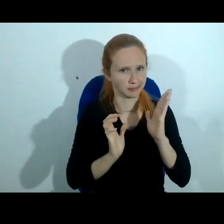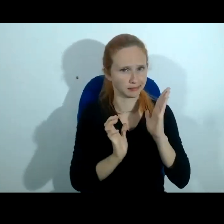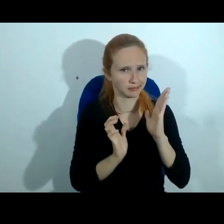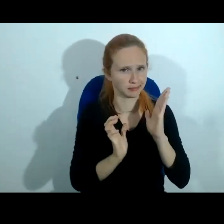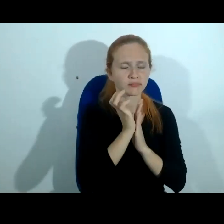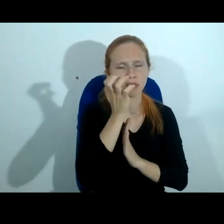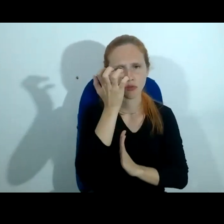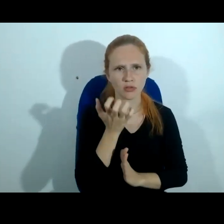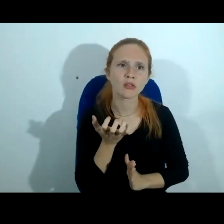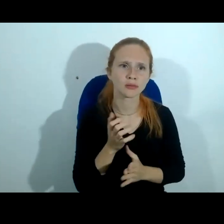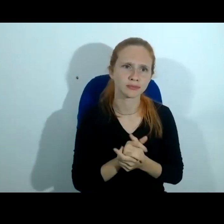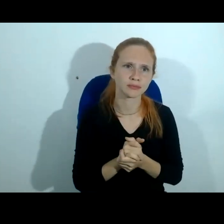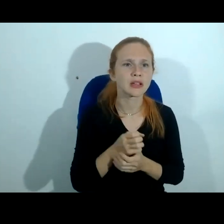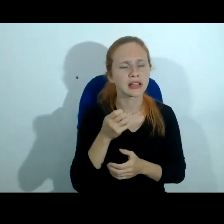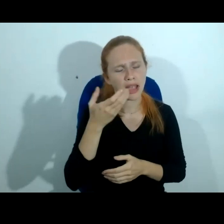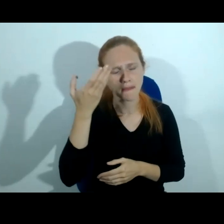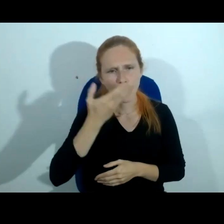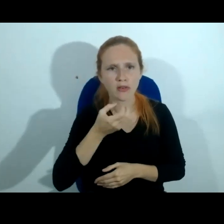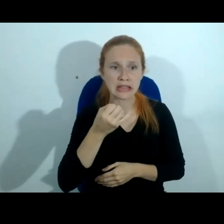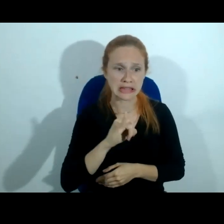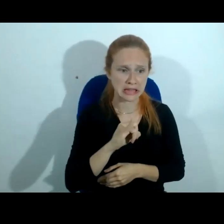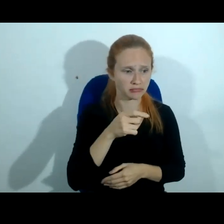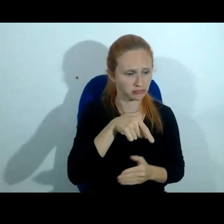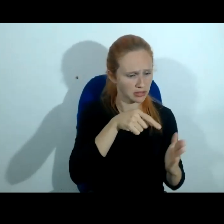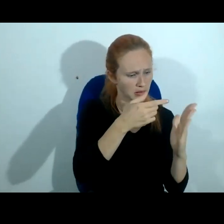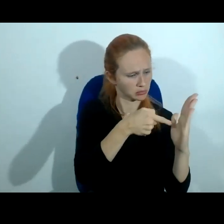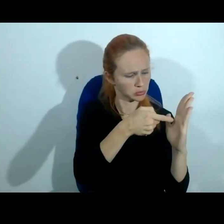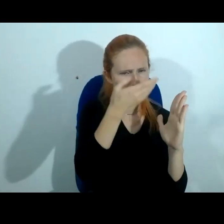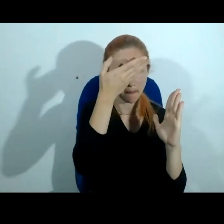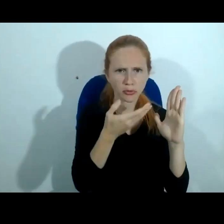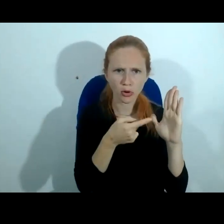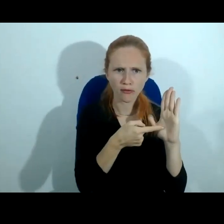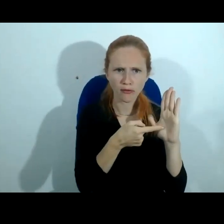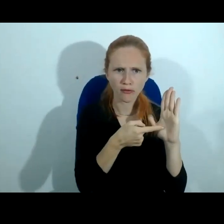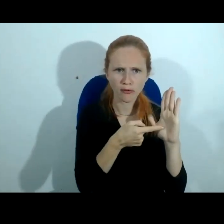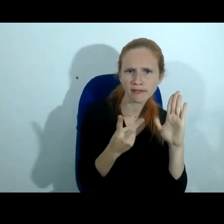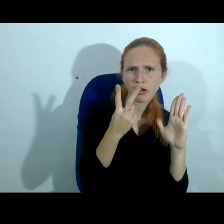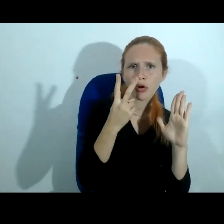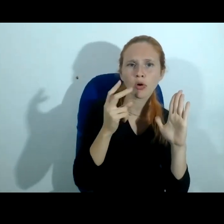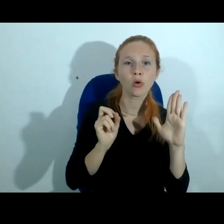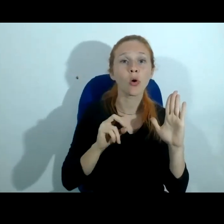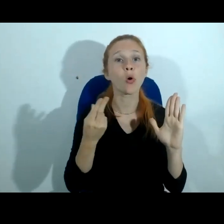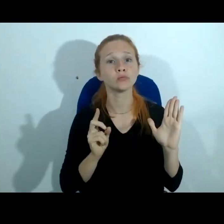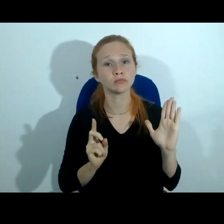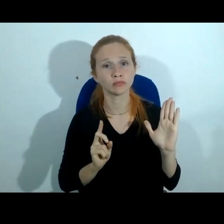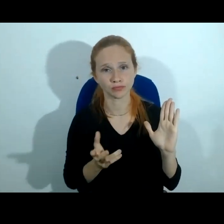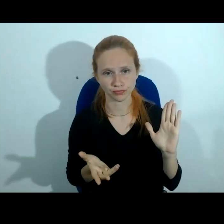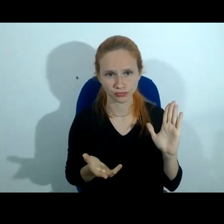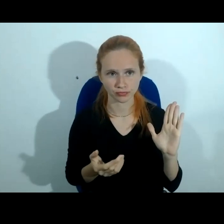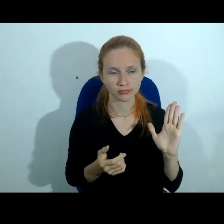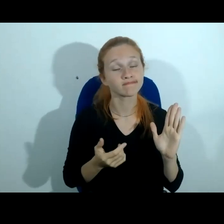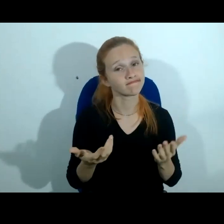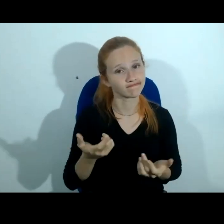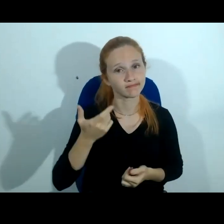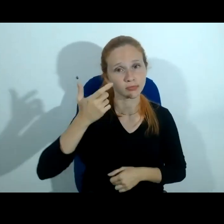inadmissível ou se admitida anteriormente ela não tem nenhuma validade não tem nenhuma credibilidade então de novo